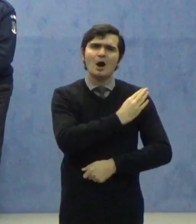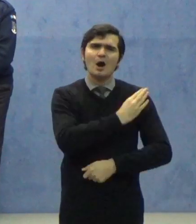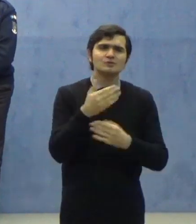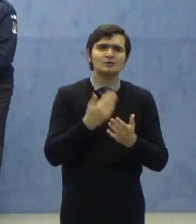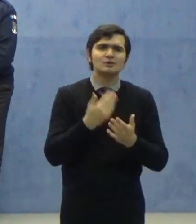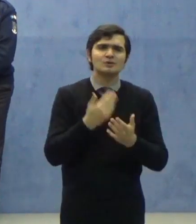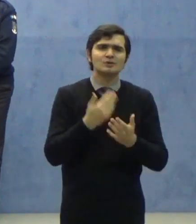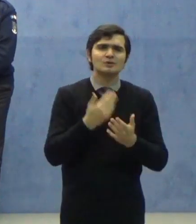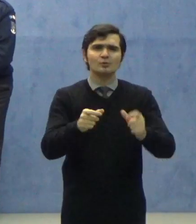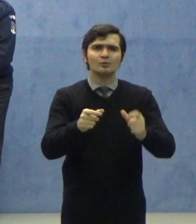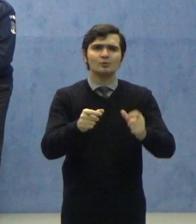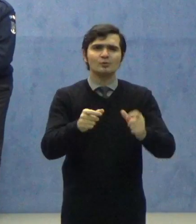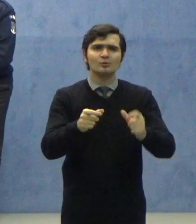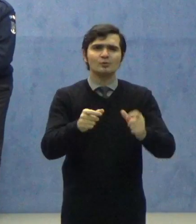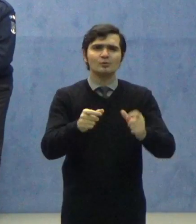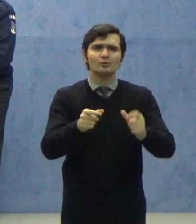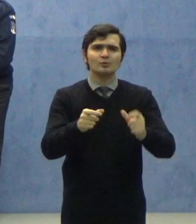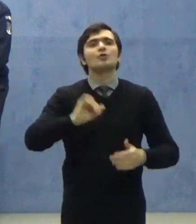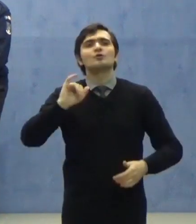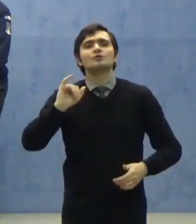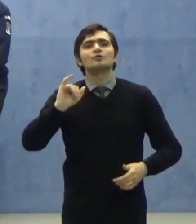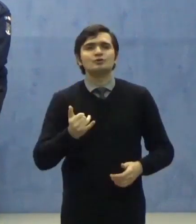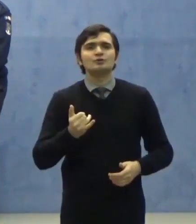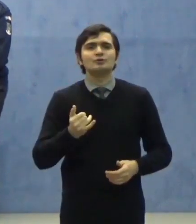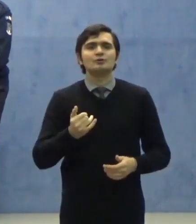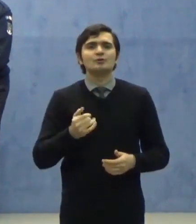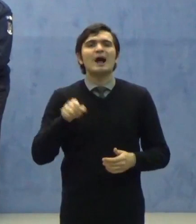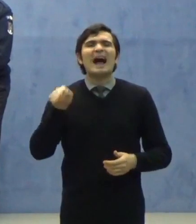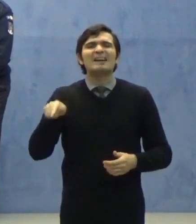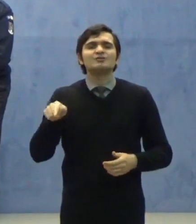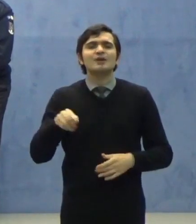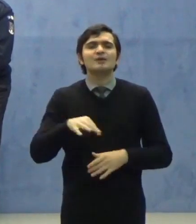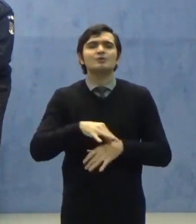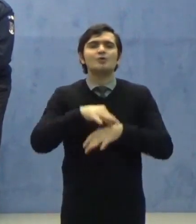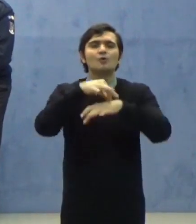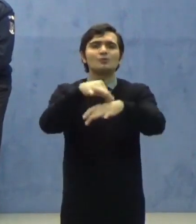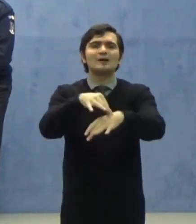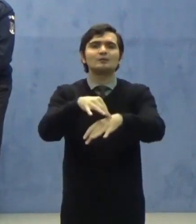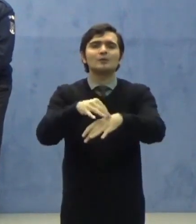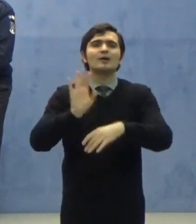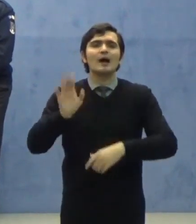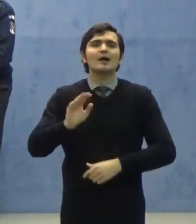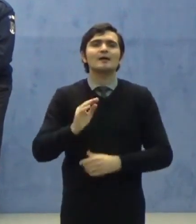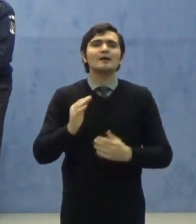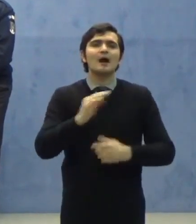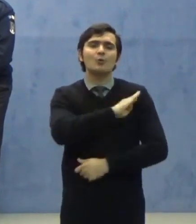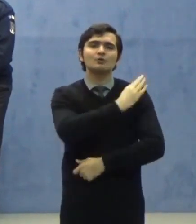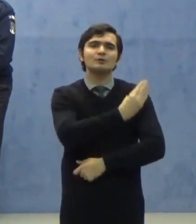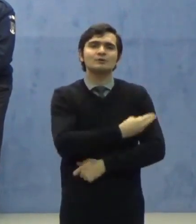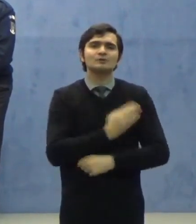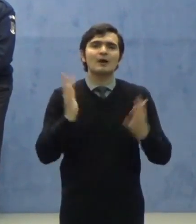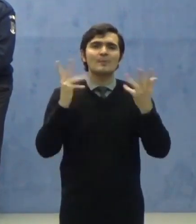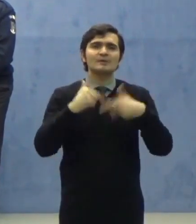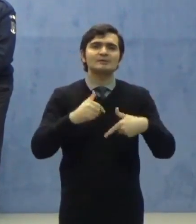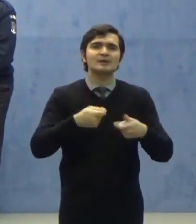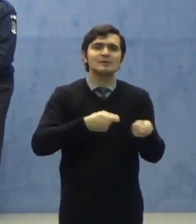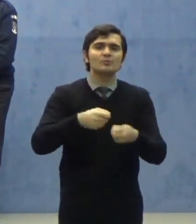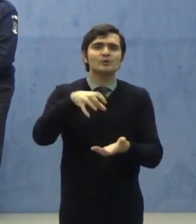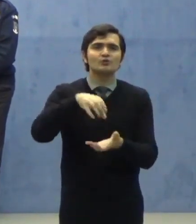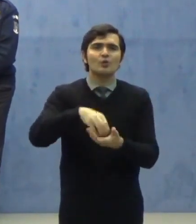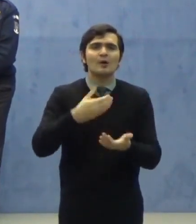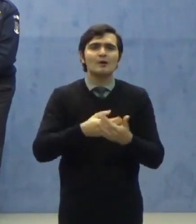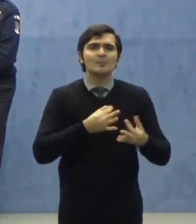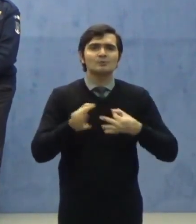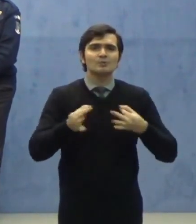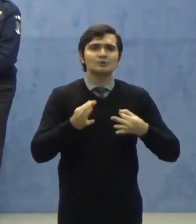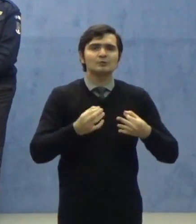Protecția Consumatorului și Conducătorii Autorităților Administrației Publice Locale pentru măsurile prevăzute la